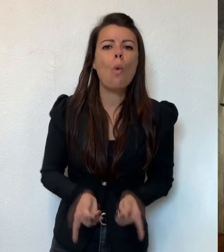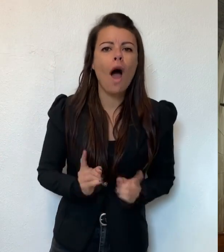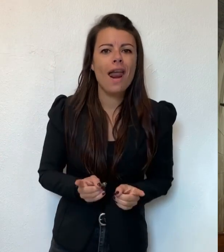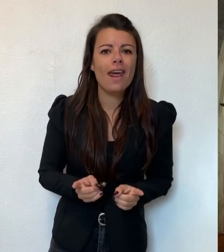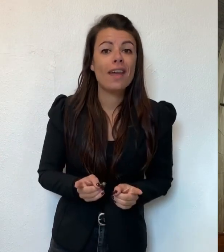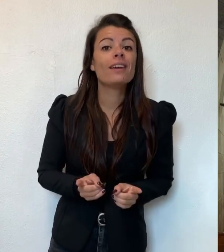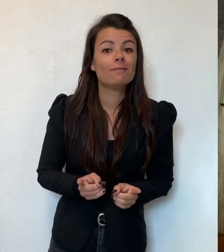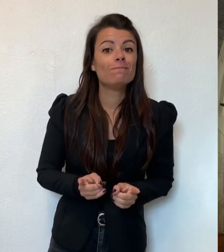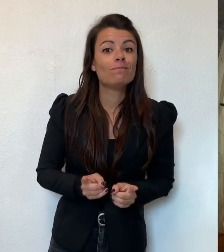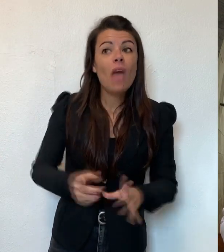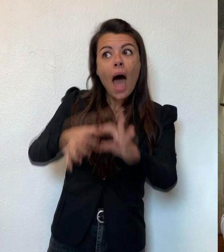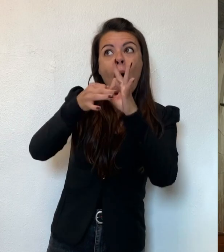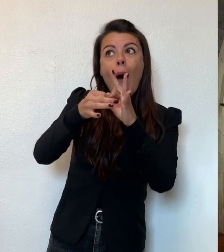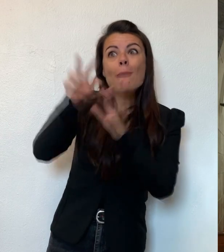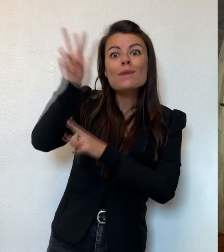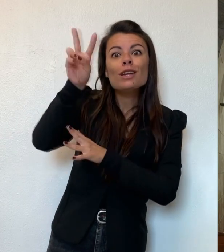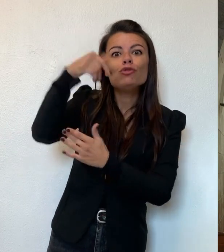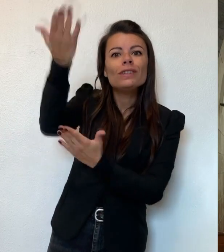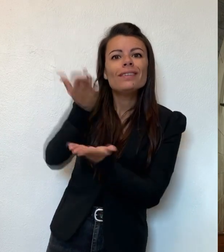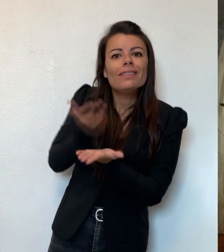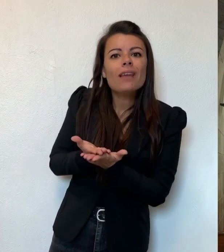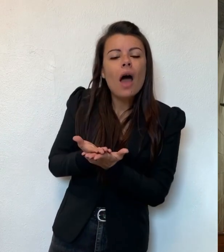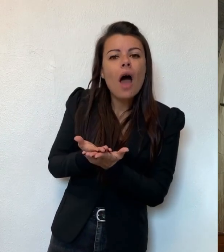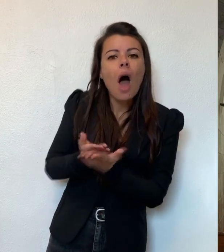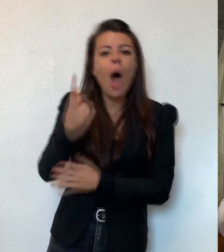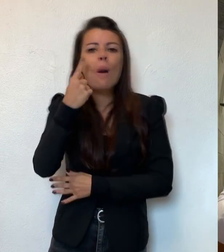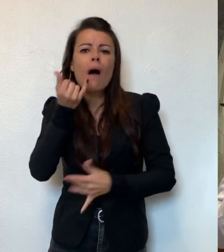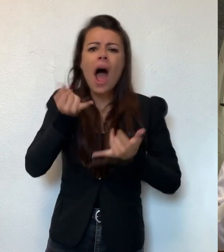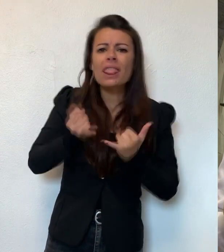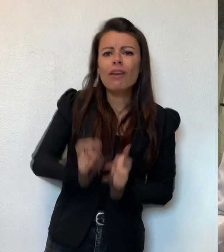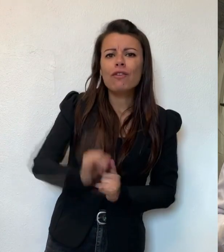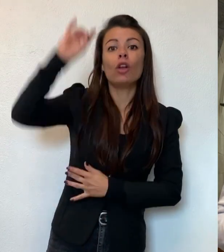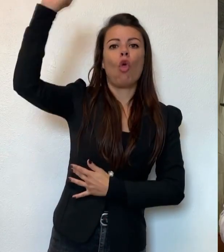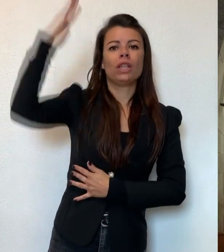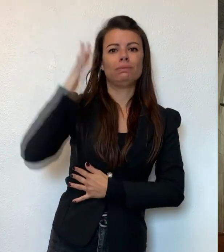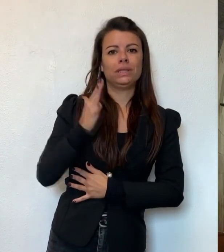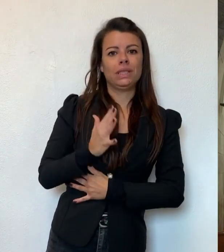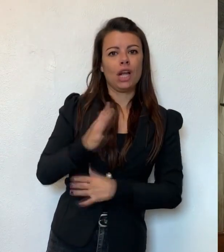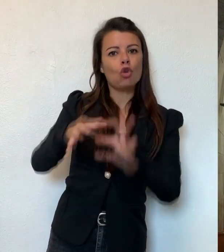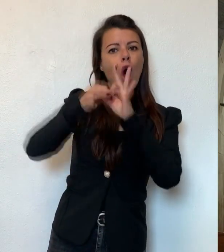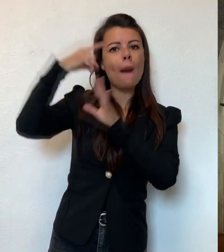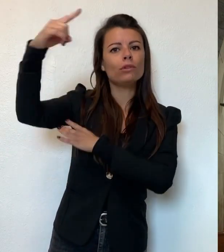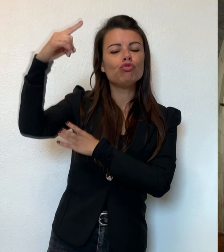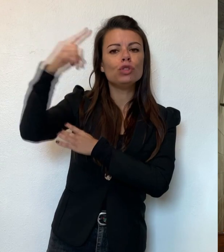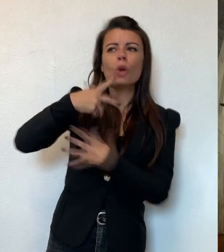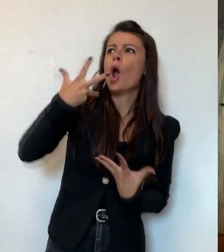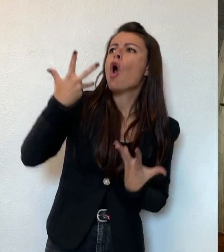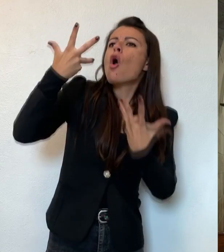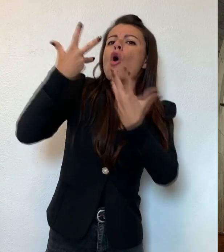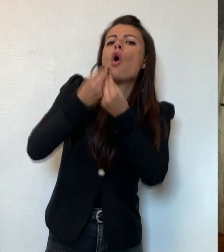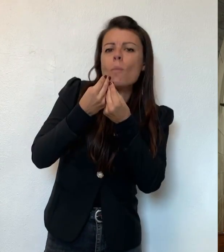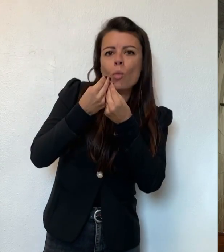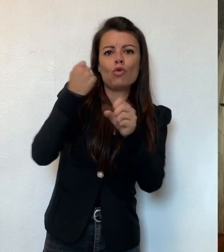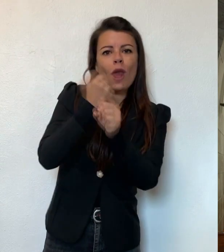È quella di proporci la loro amicizia, del padre, del figlio e dello spirito. È il lavoro a favore della comunione.